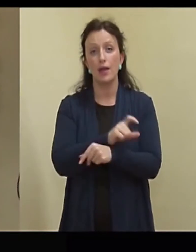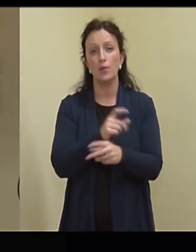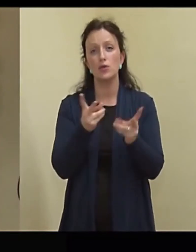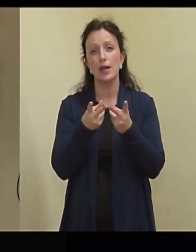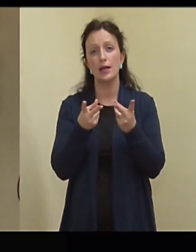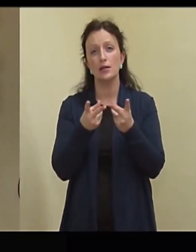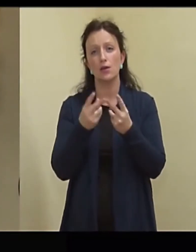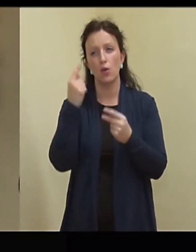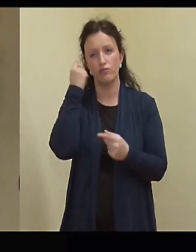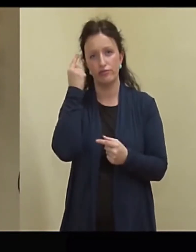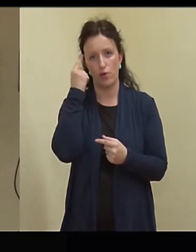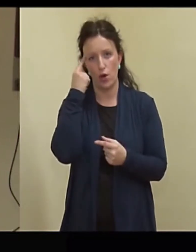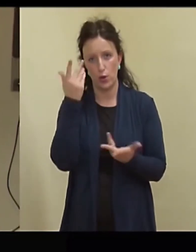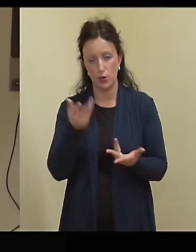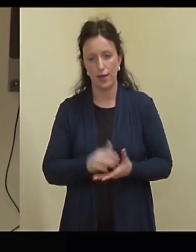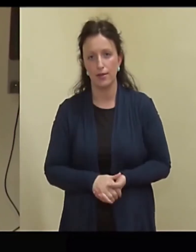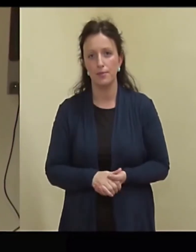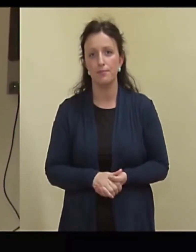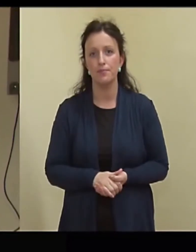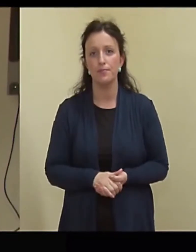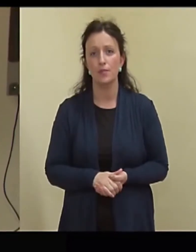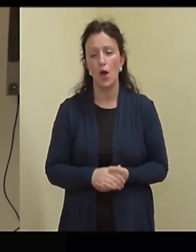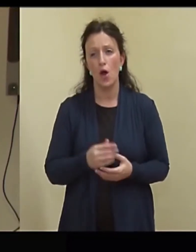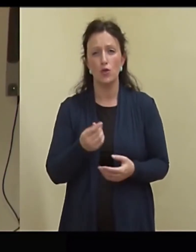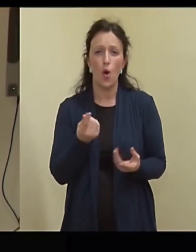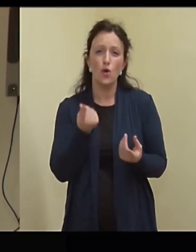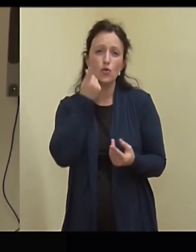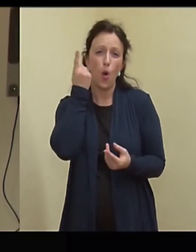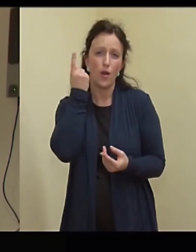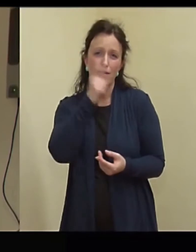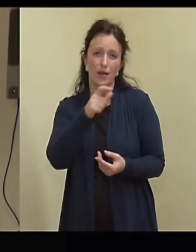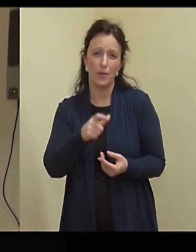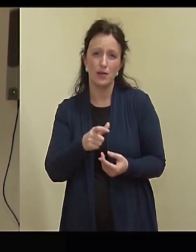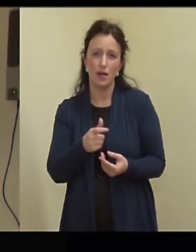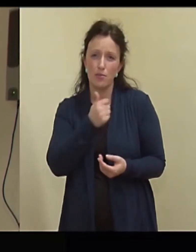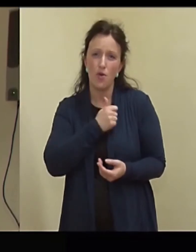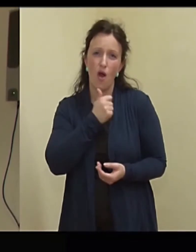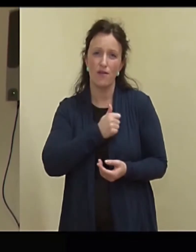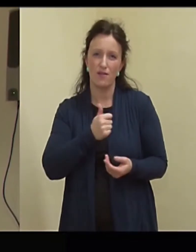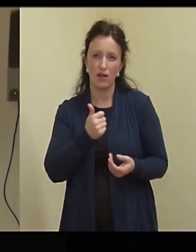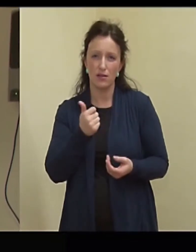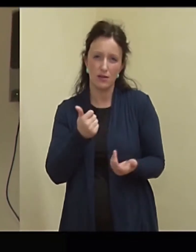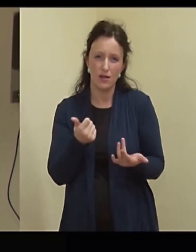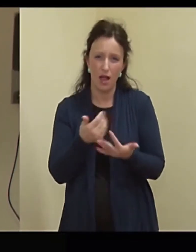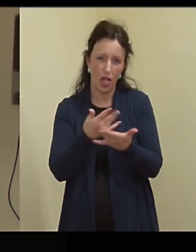lollused. Noh, noorukid proovivad, katsetavad, üritavad, mängivad oma igasugust ainetega.